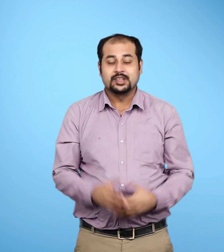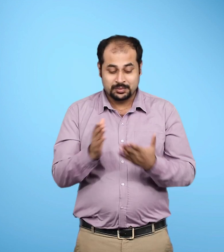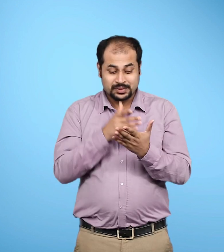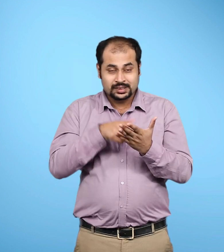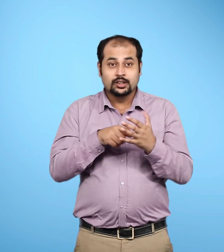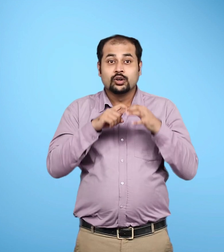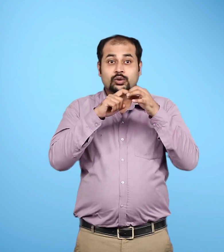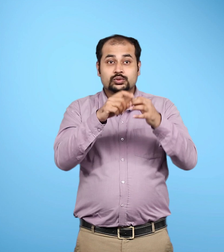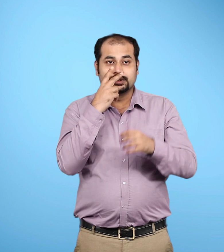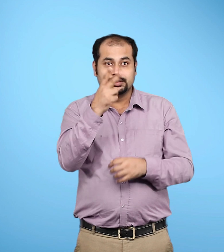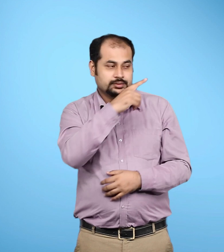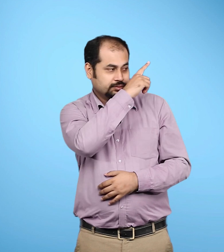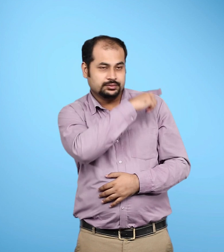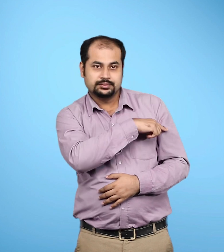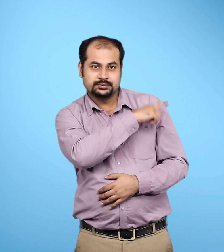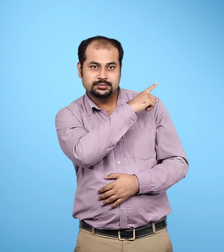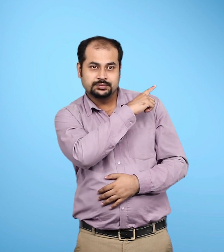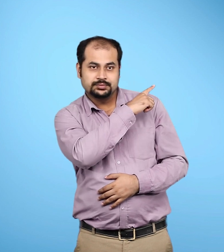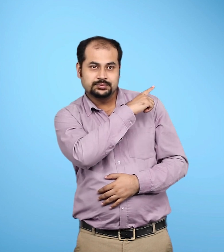इस प्रिष्थ पर एक प्रश्ण दिया गया है